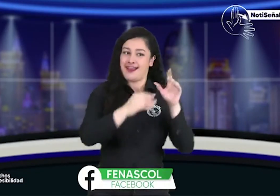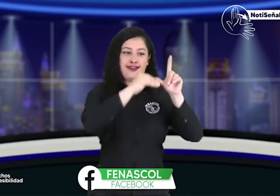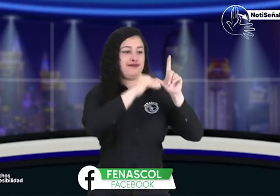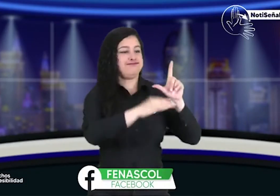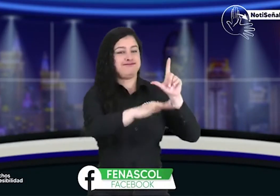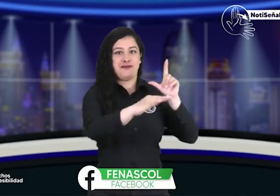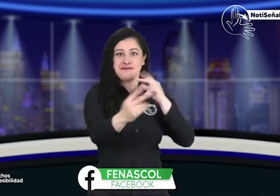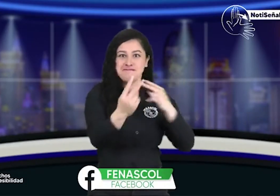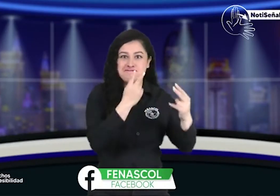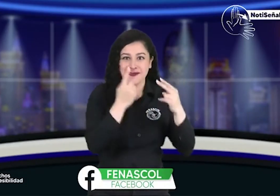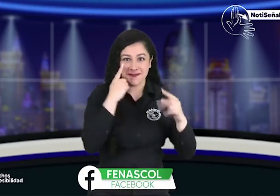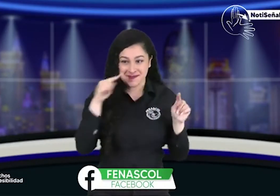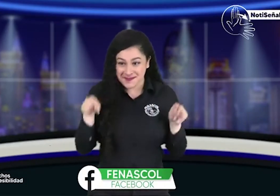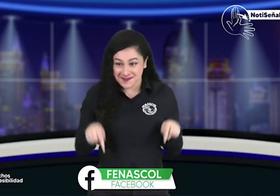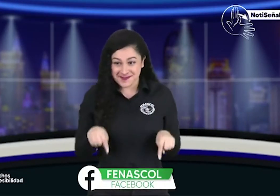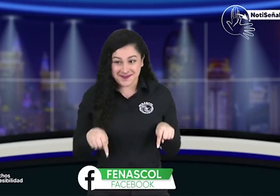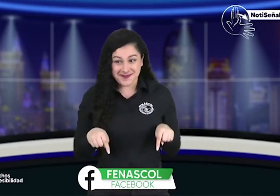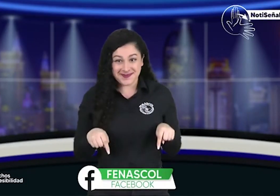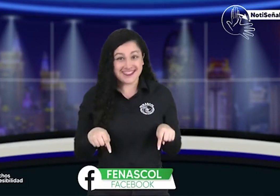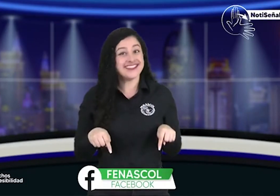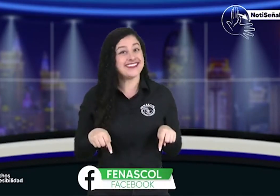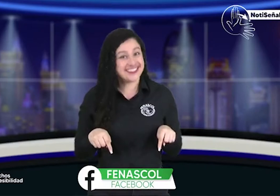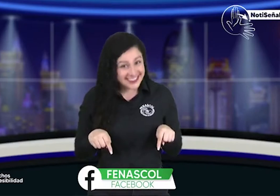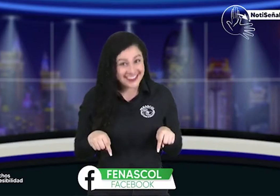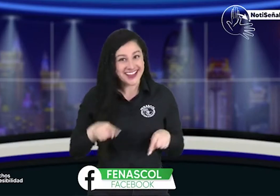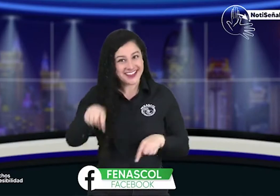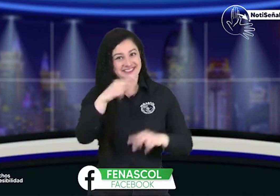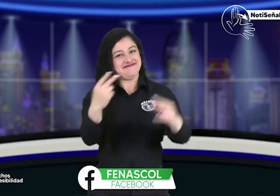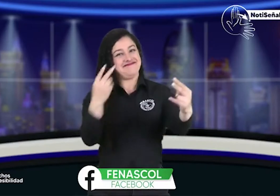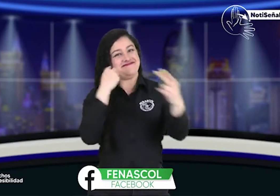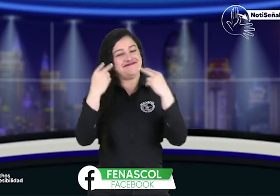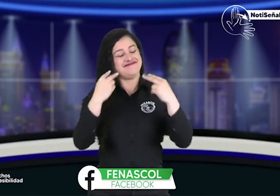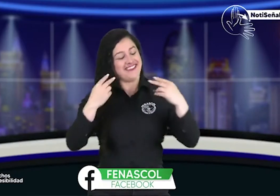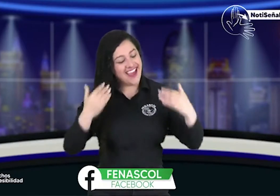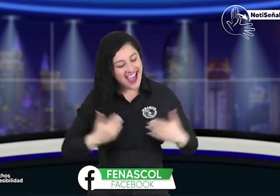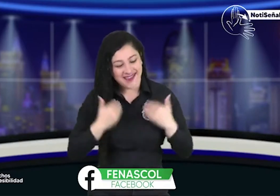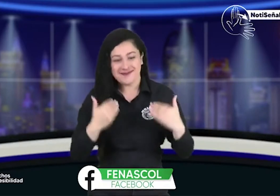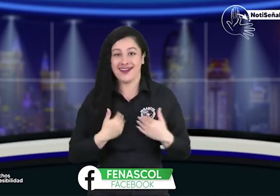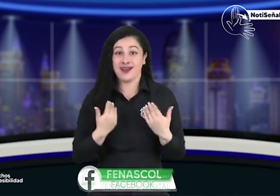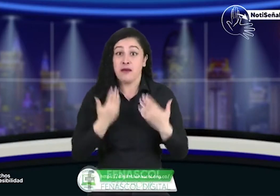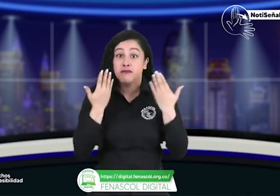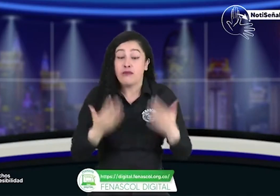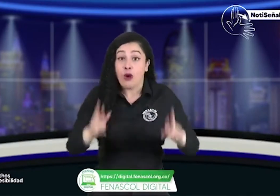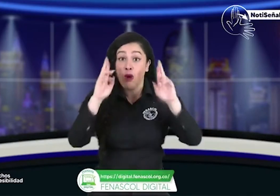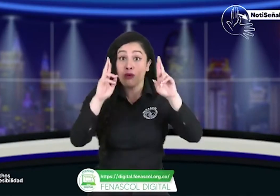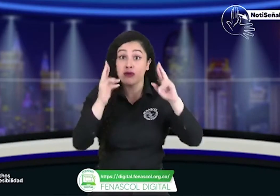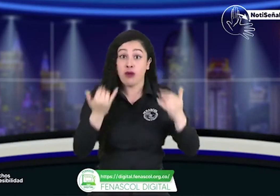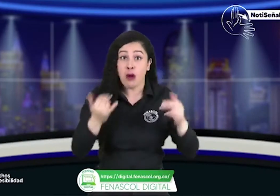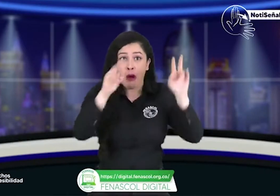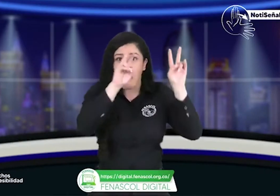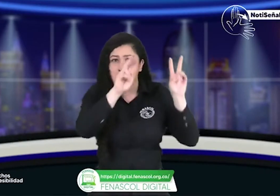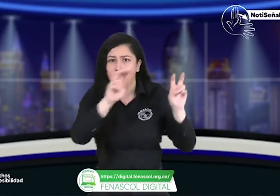señal en vivo de Fenas Call Digital como lo ven acá nos alegra mucho que nos estén viendo